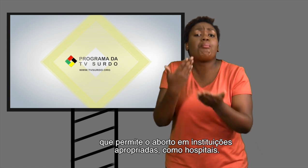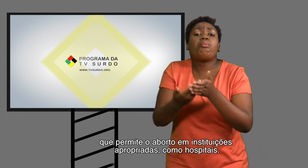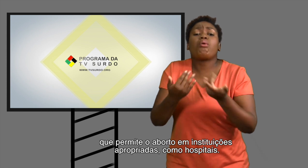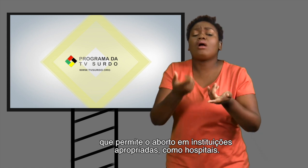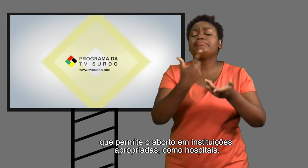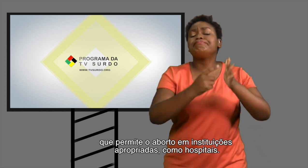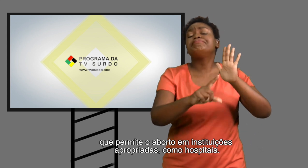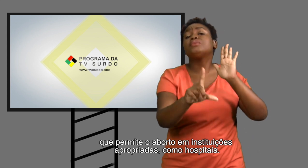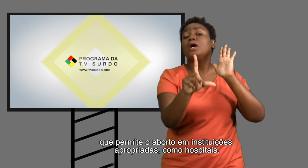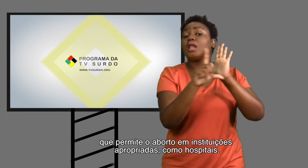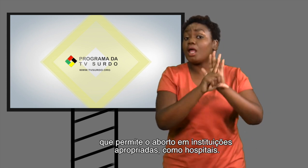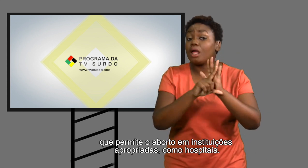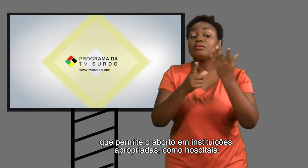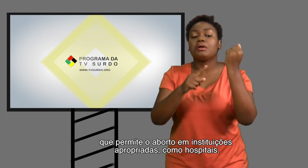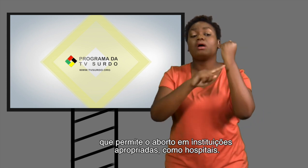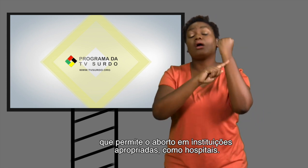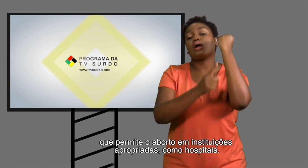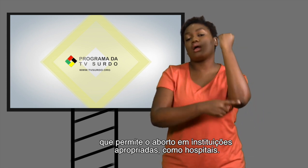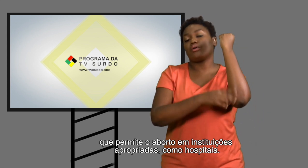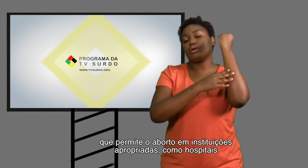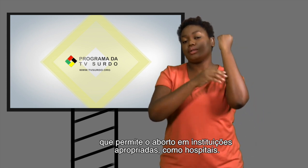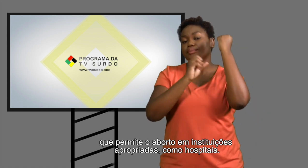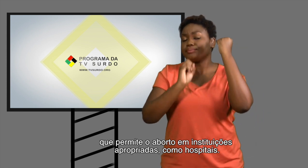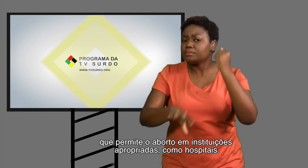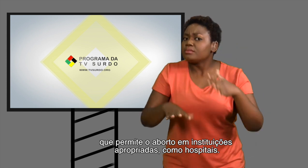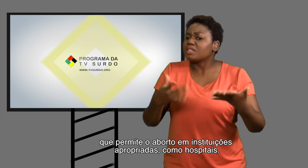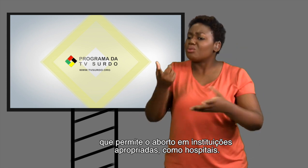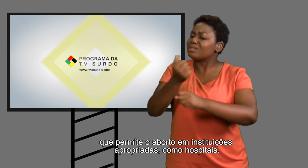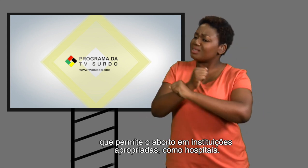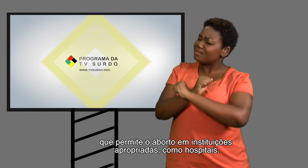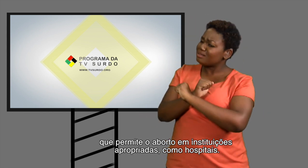permite o aborto em instituições apropriadas, como hospitais.